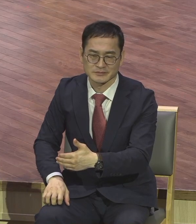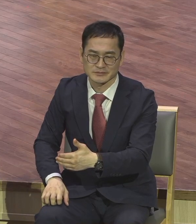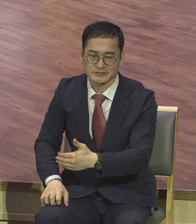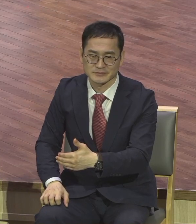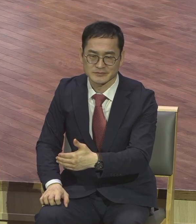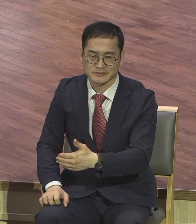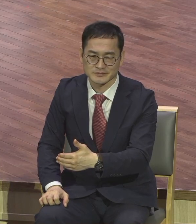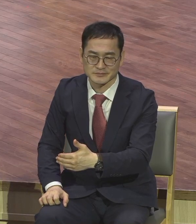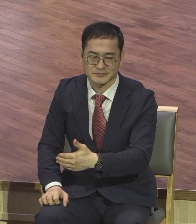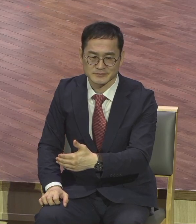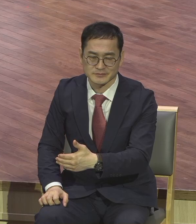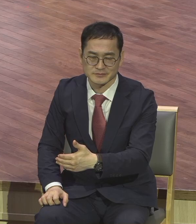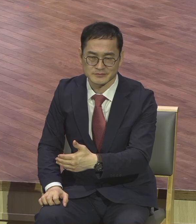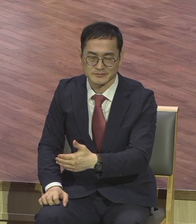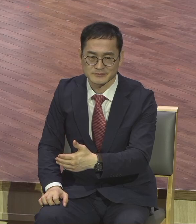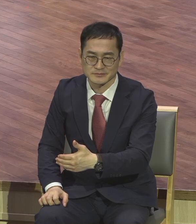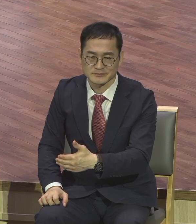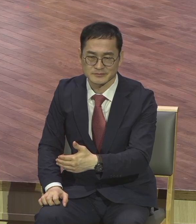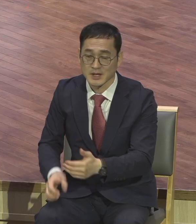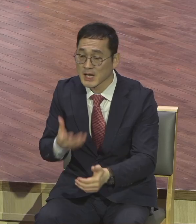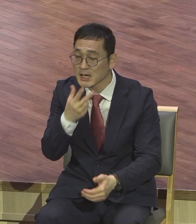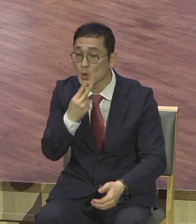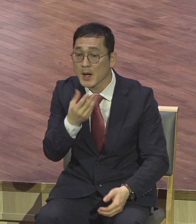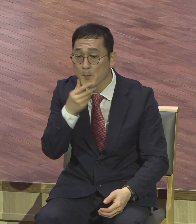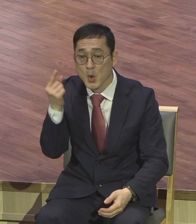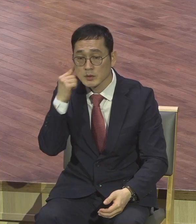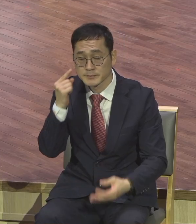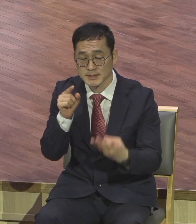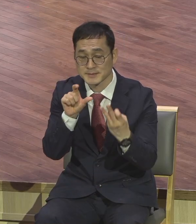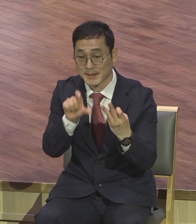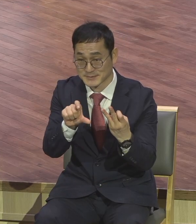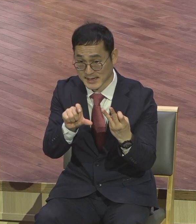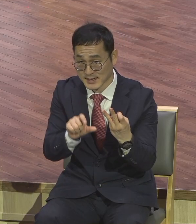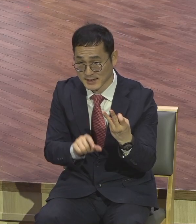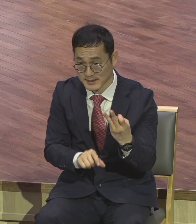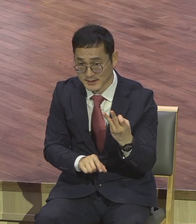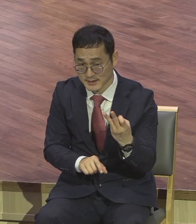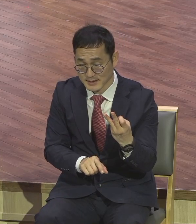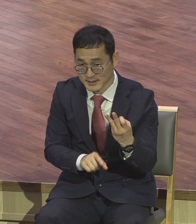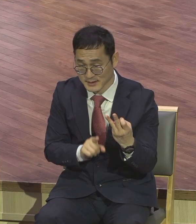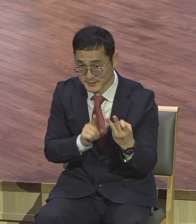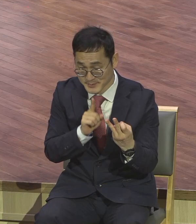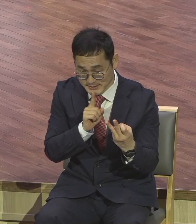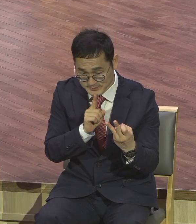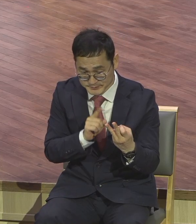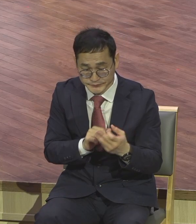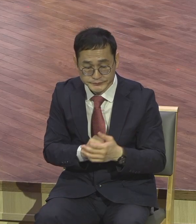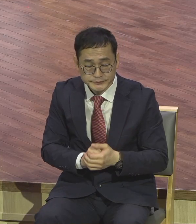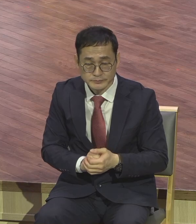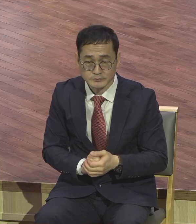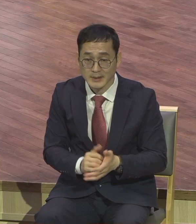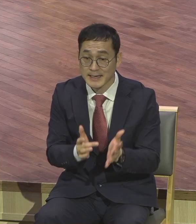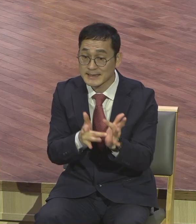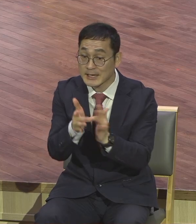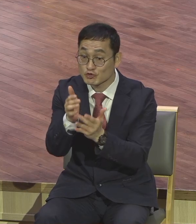종교생활 했습니다. 요한모 13장의 사실을 알 수 있는데 여기에는 예수님께서 세족식을 합니다.